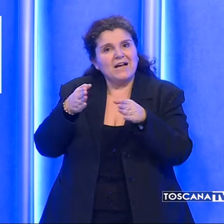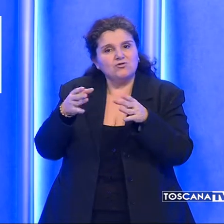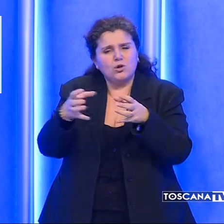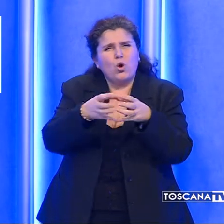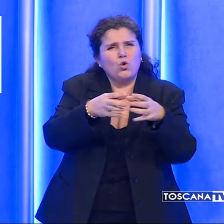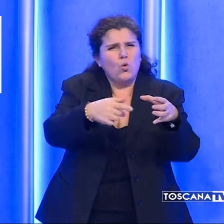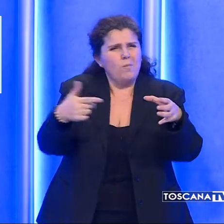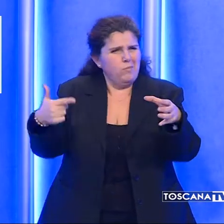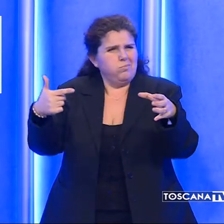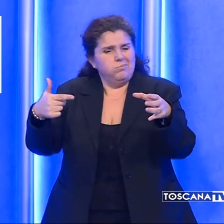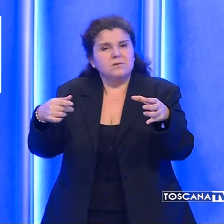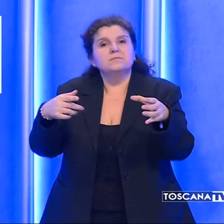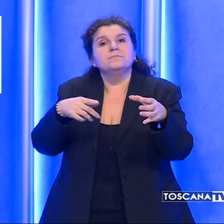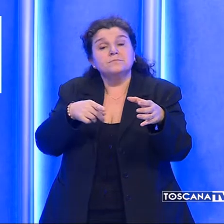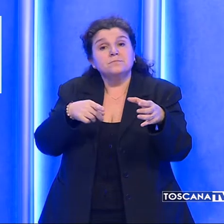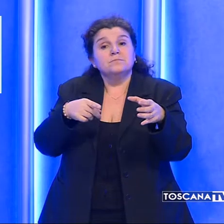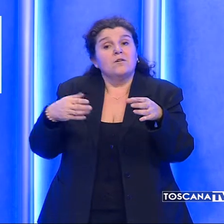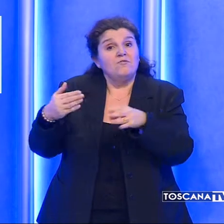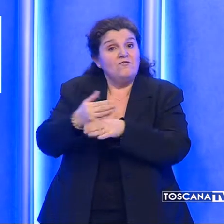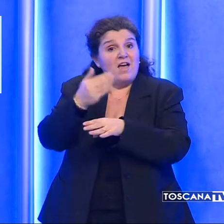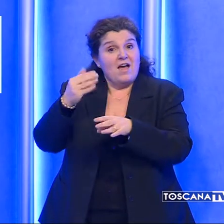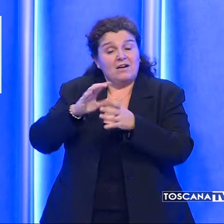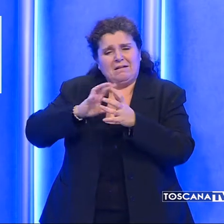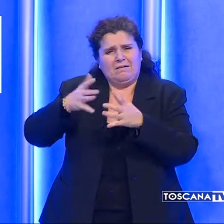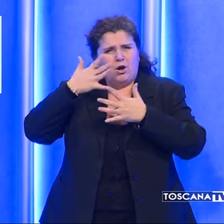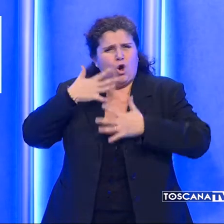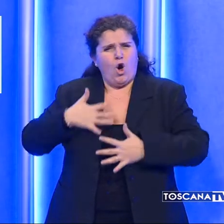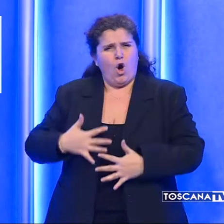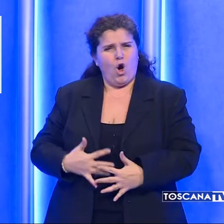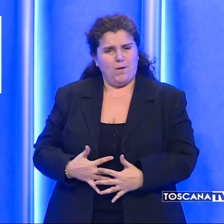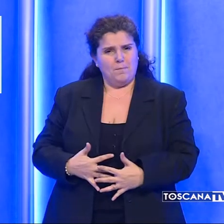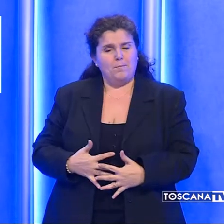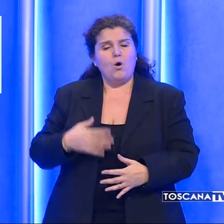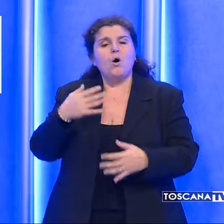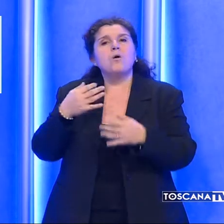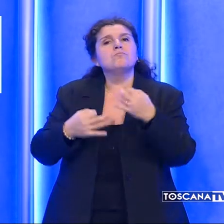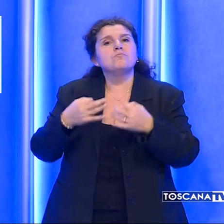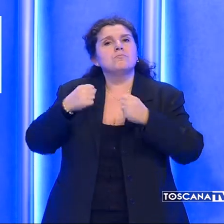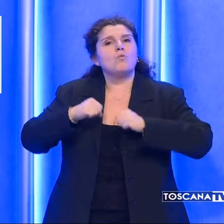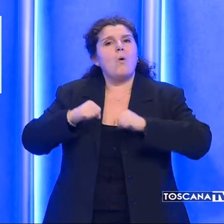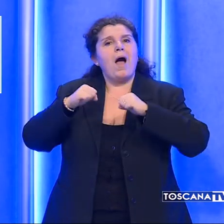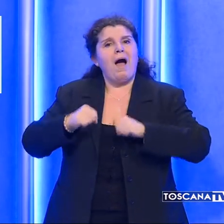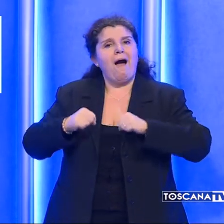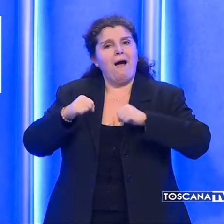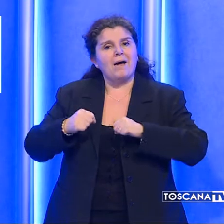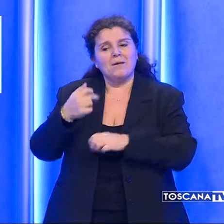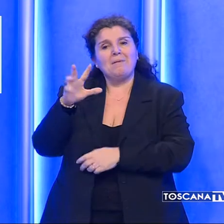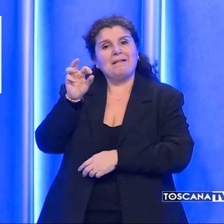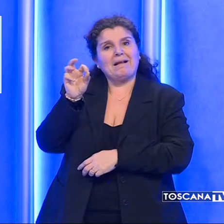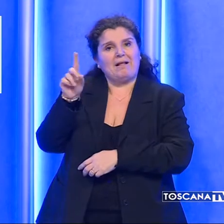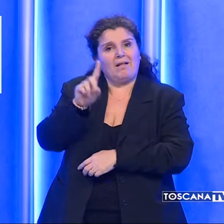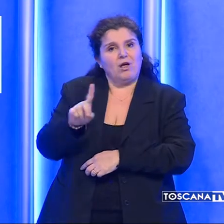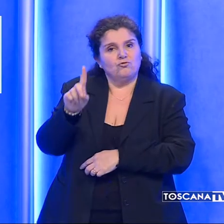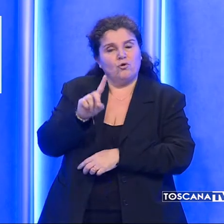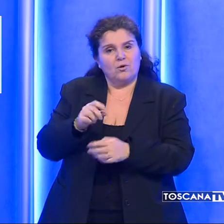il gruppetto, ha riportato ferite in varie parti del corpo, giudicate guaribili in 30 giorni.